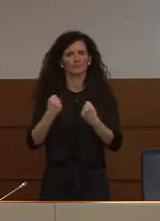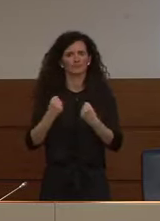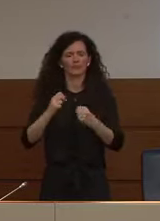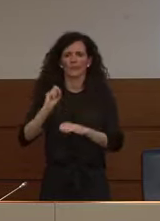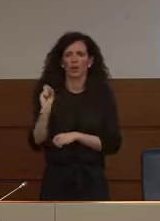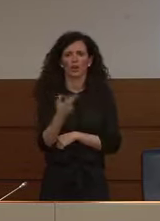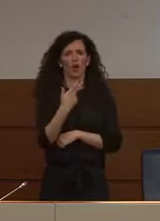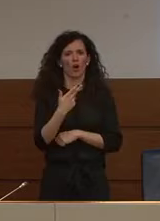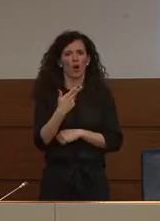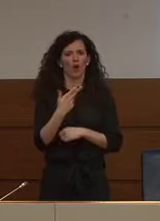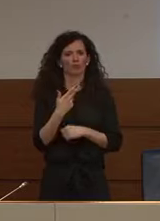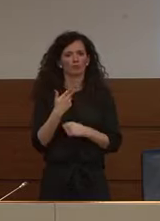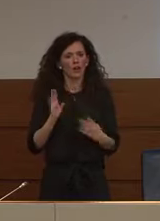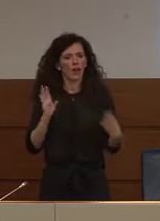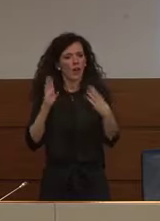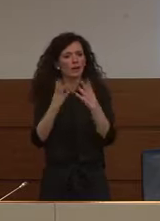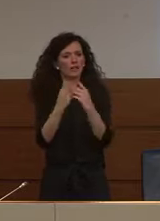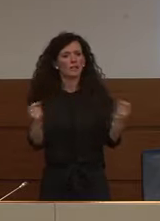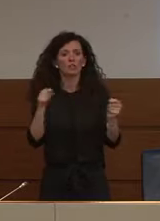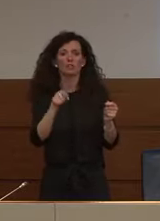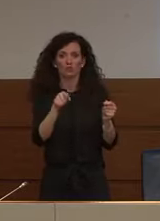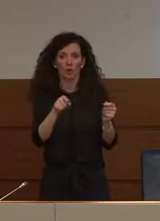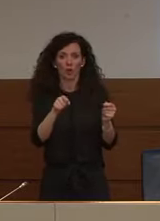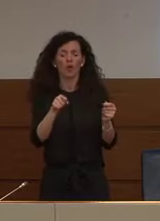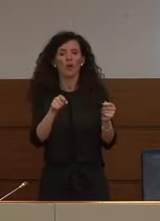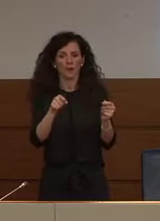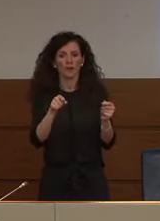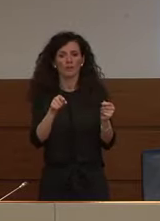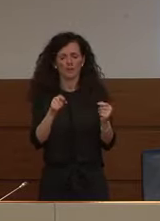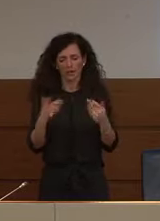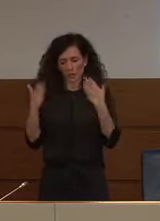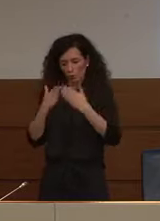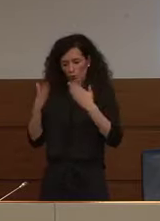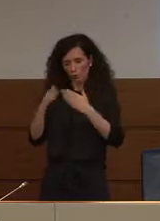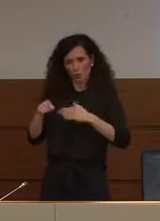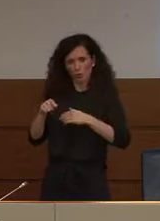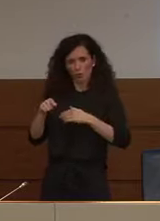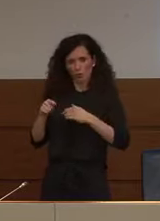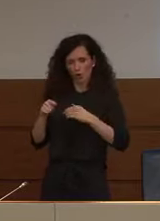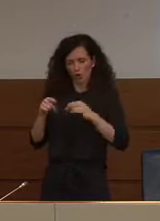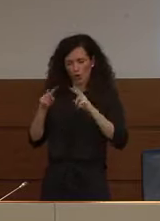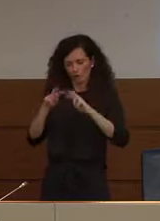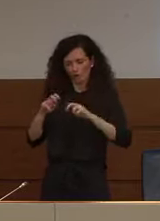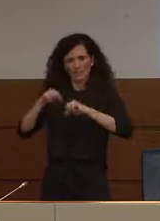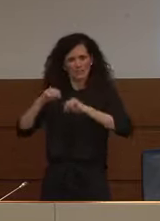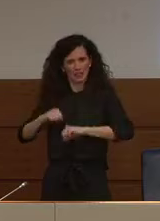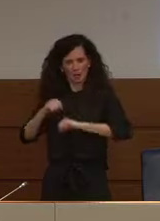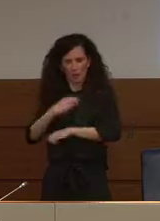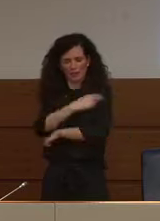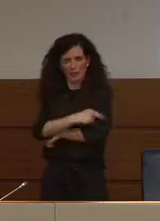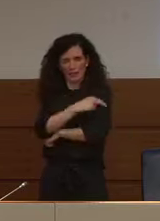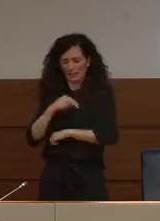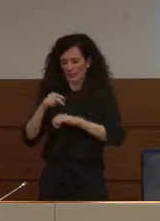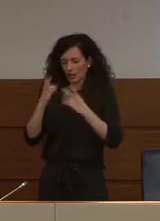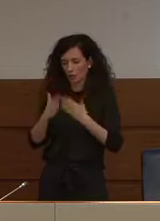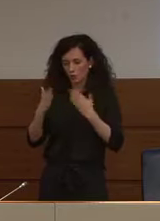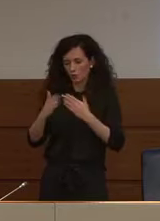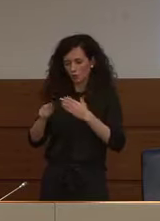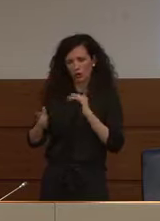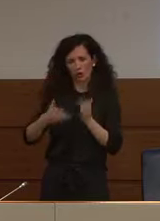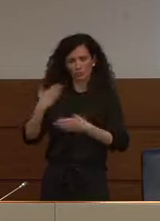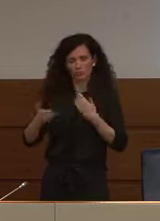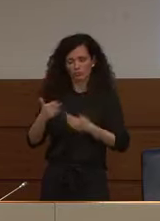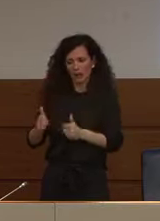veloce possibile questi studi clinici che ci permetteranno di capire